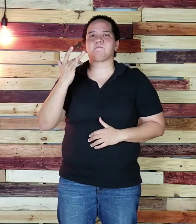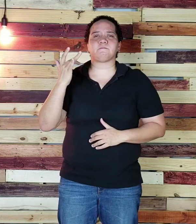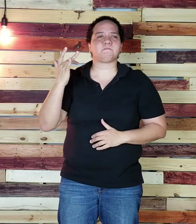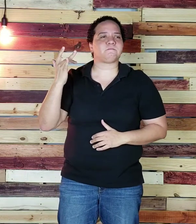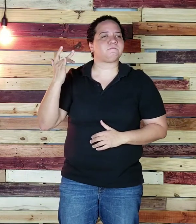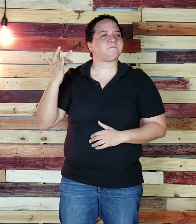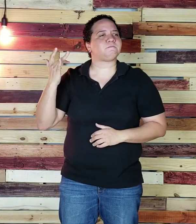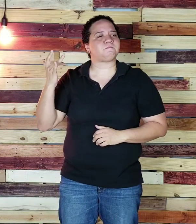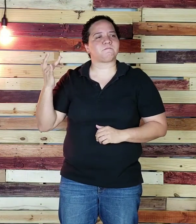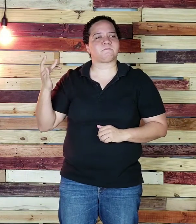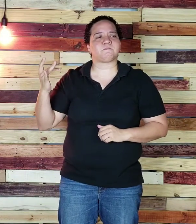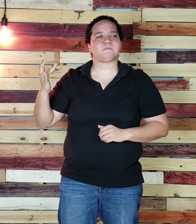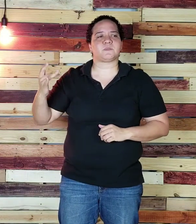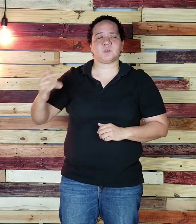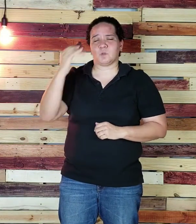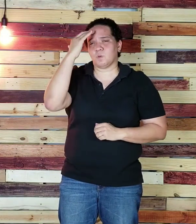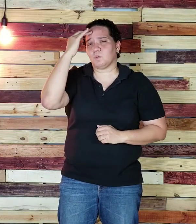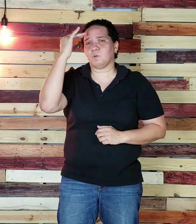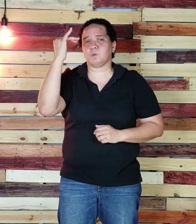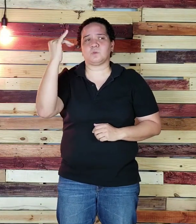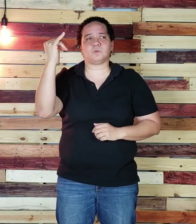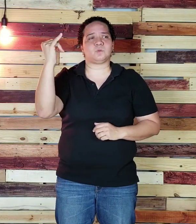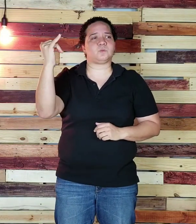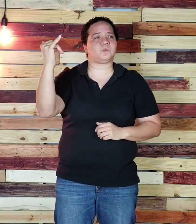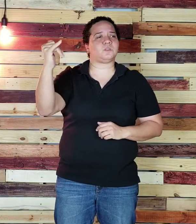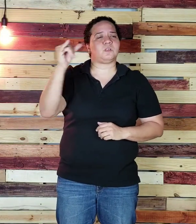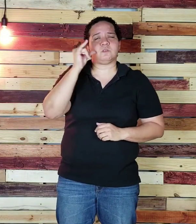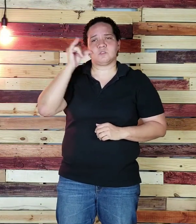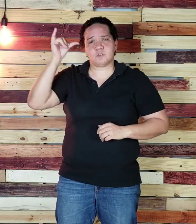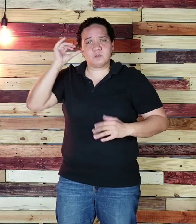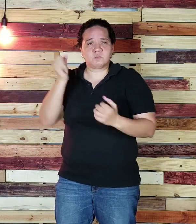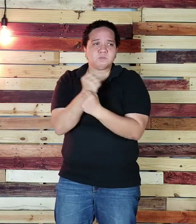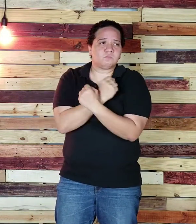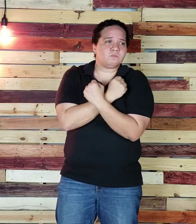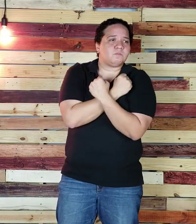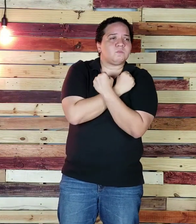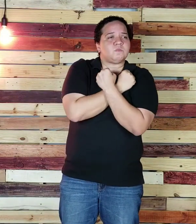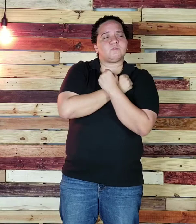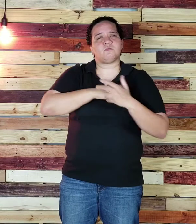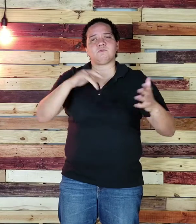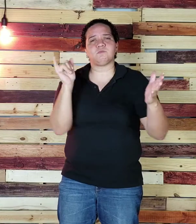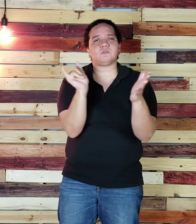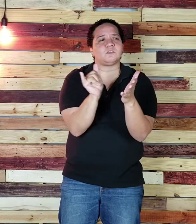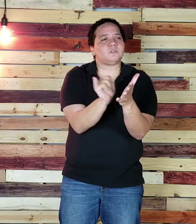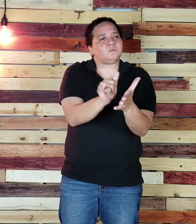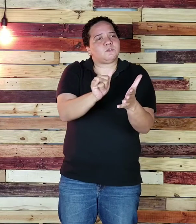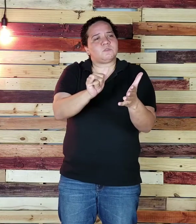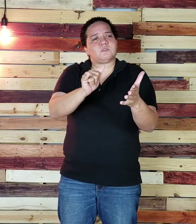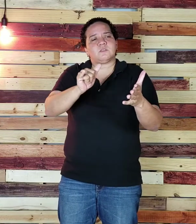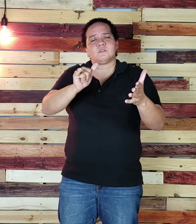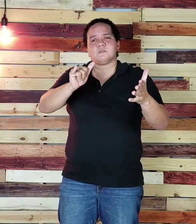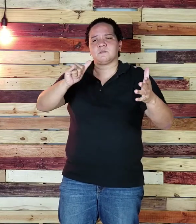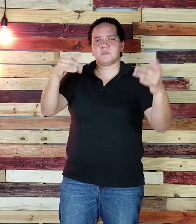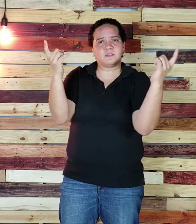Creer que aquel amor que ayer creí imposible